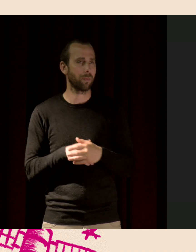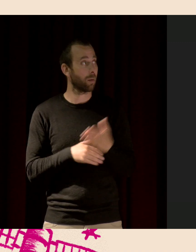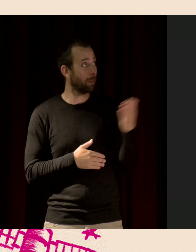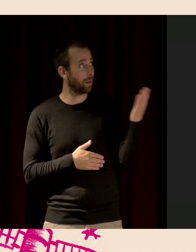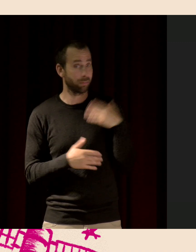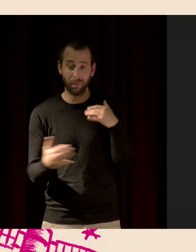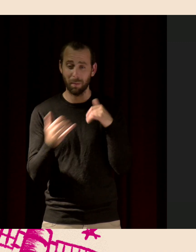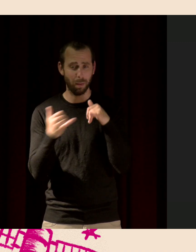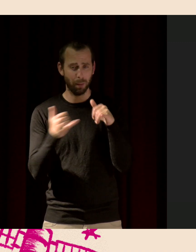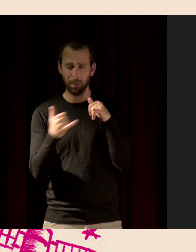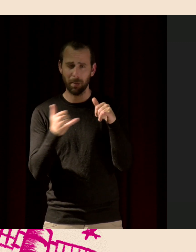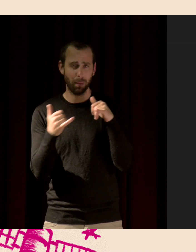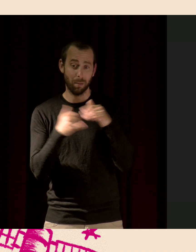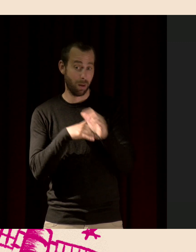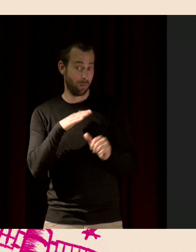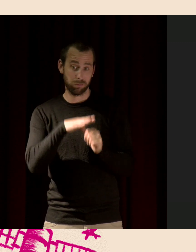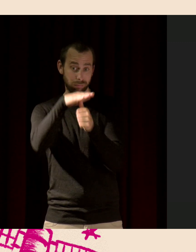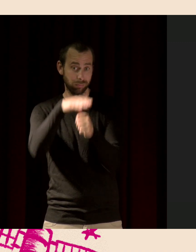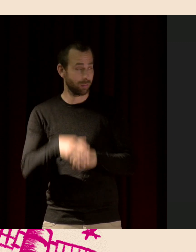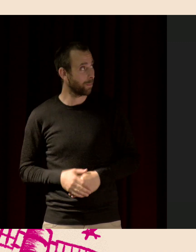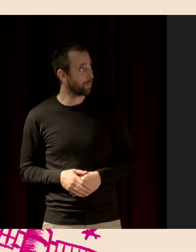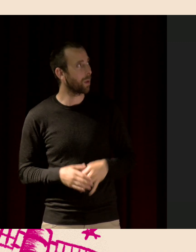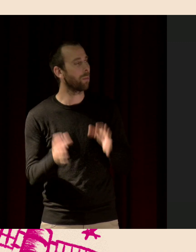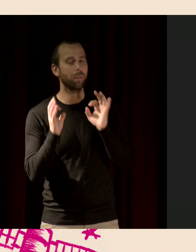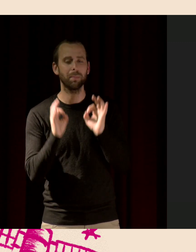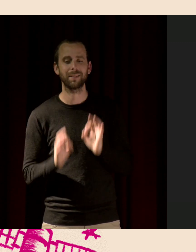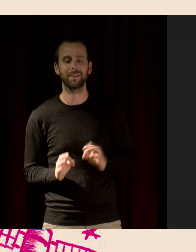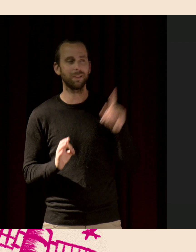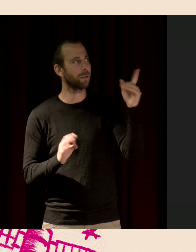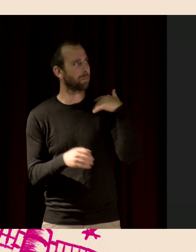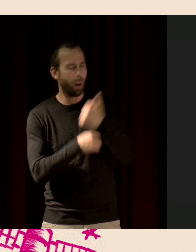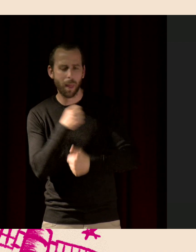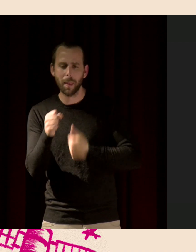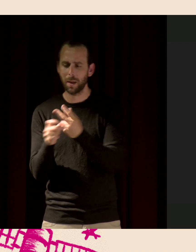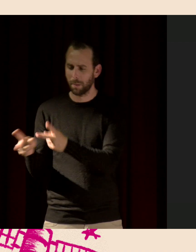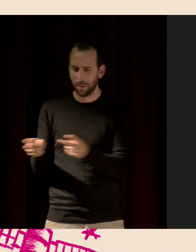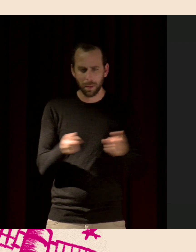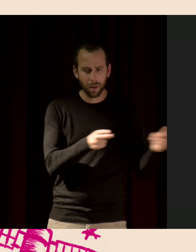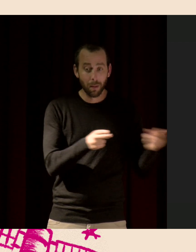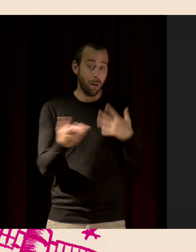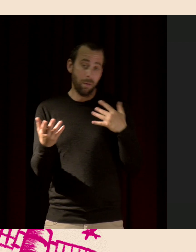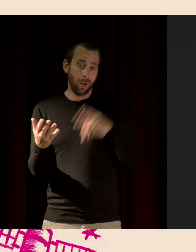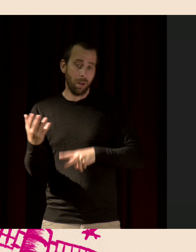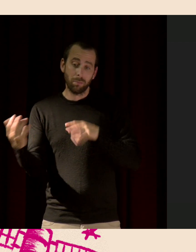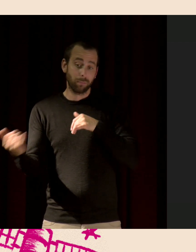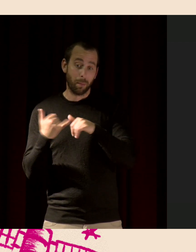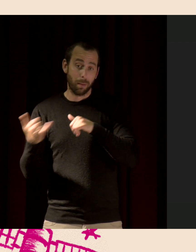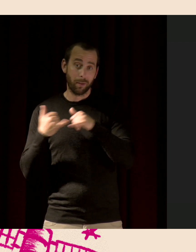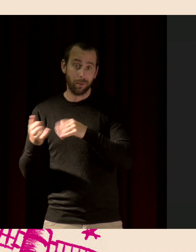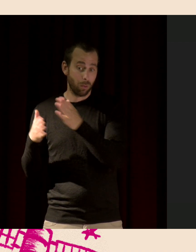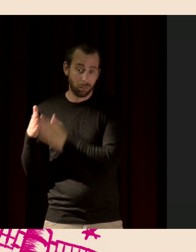dominé par les avions. Alors, on peut regarder de manière un petit peu plus précise comment ils se répartissent dans l'année. Il y a des avions toute l'année, on n pas trop surpris.